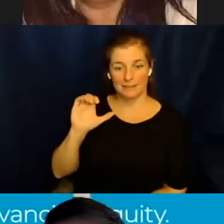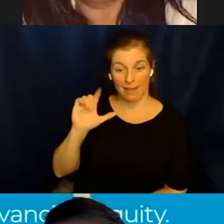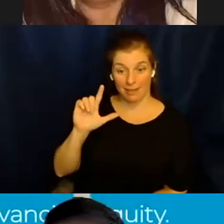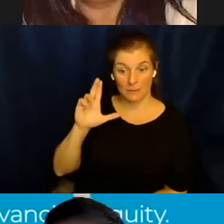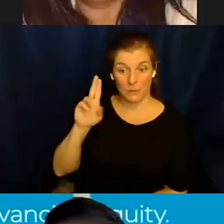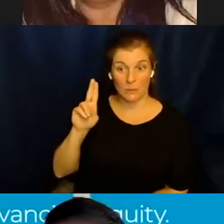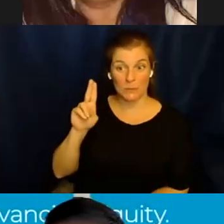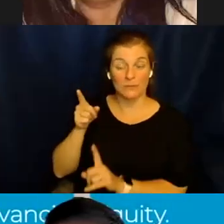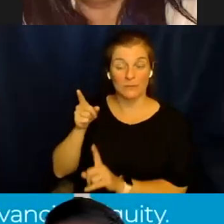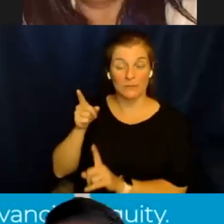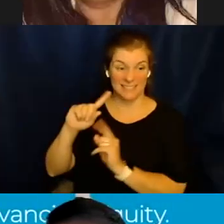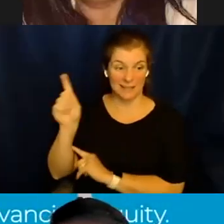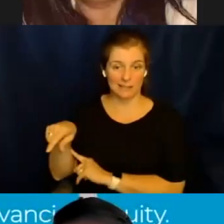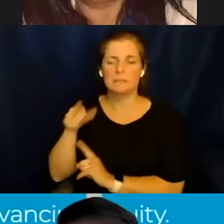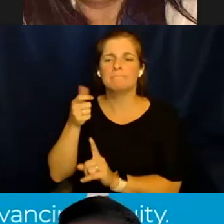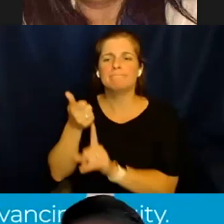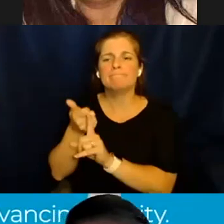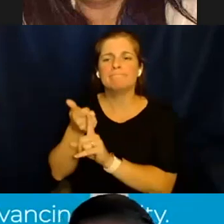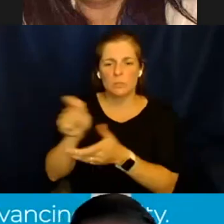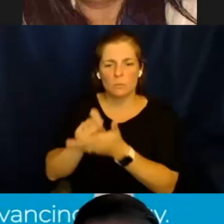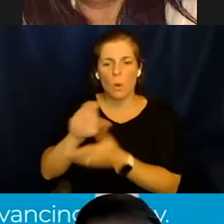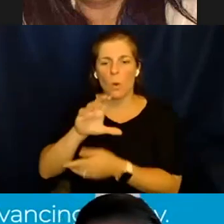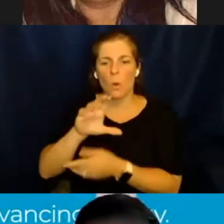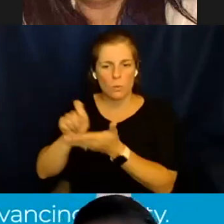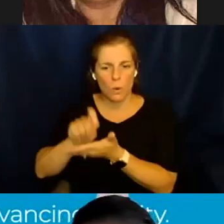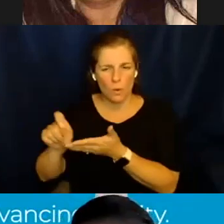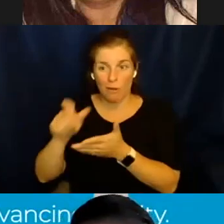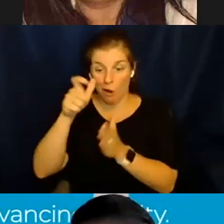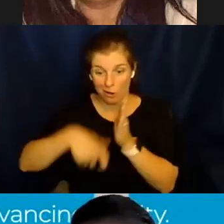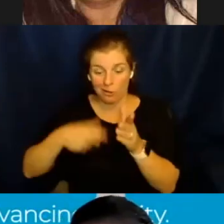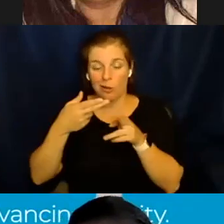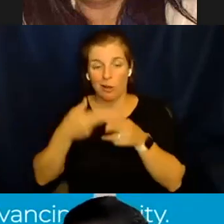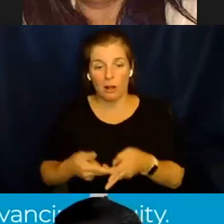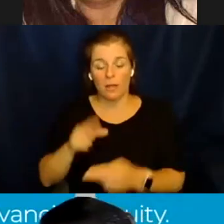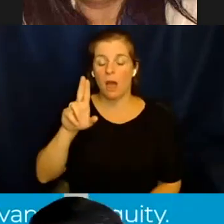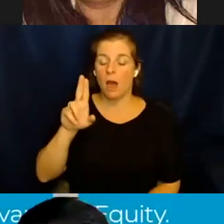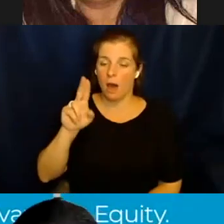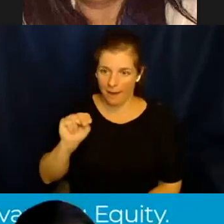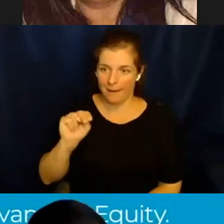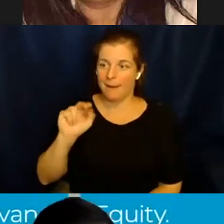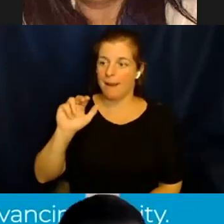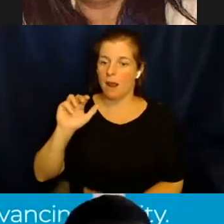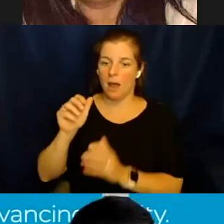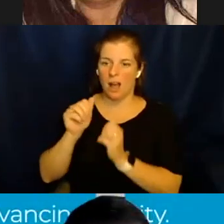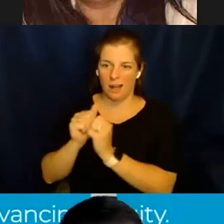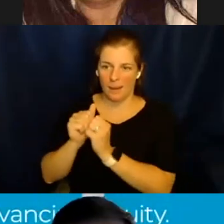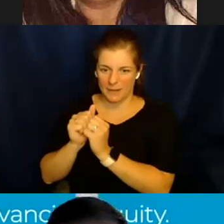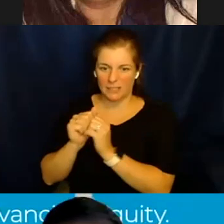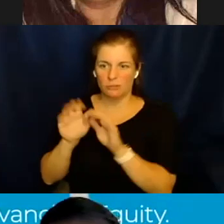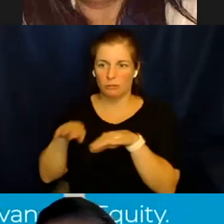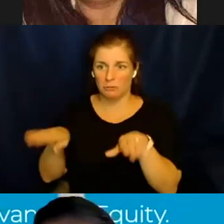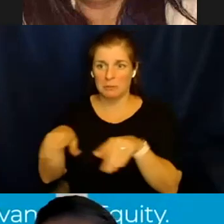Texas. En junio de este año co-esautoró un artículo de que los chicos